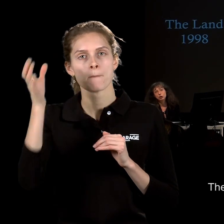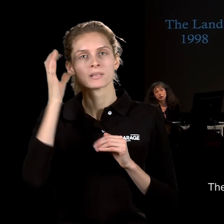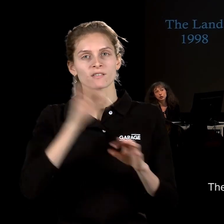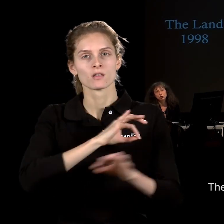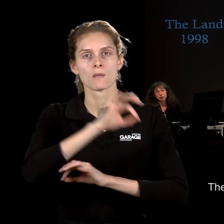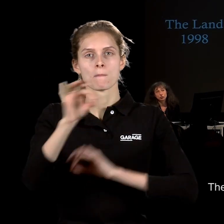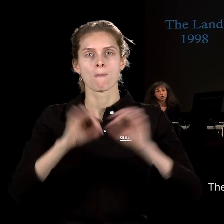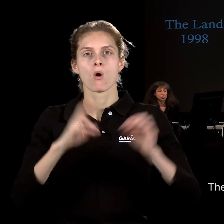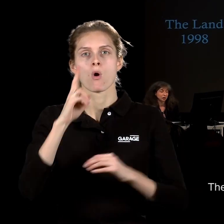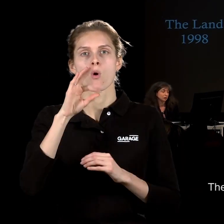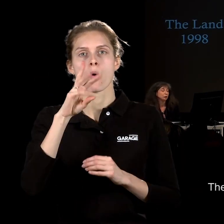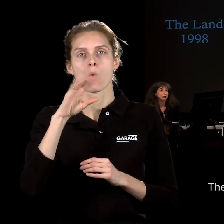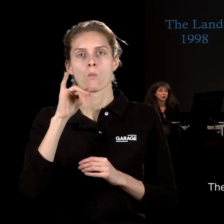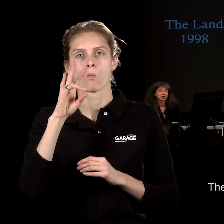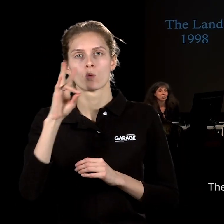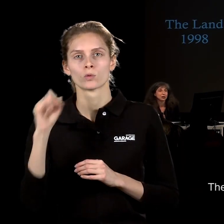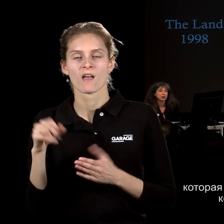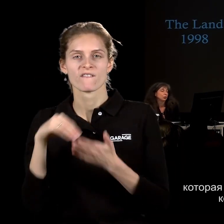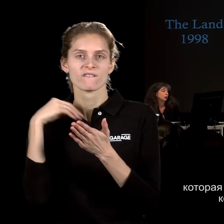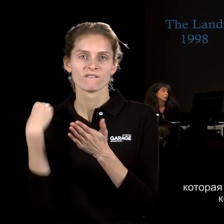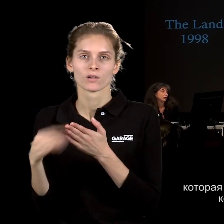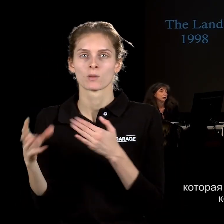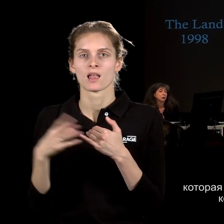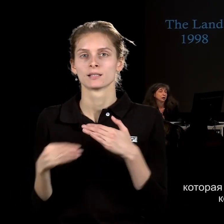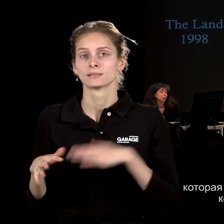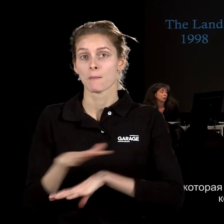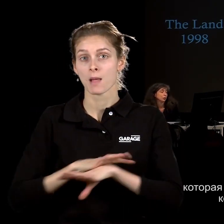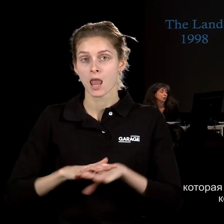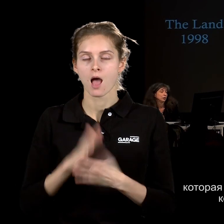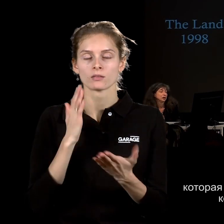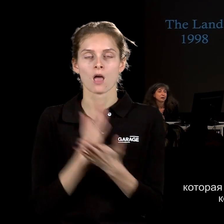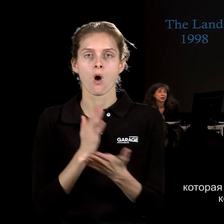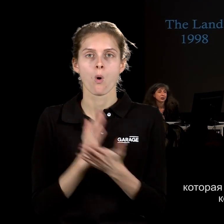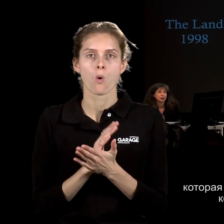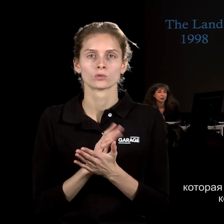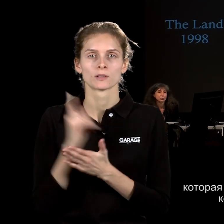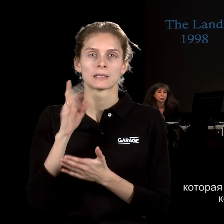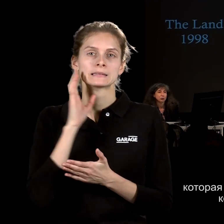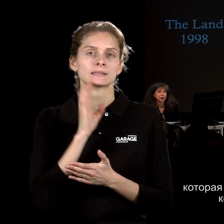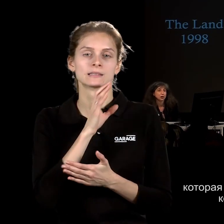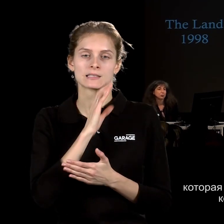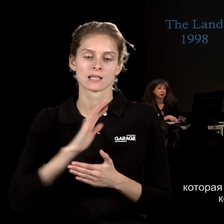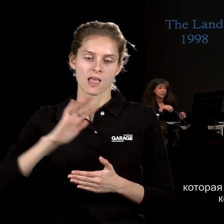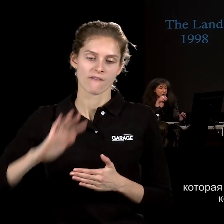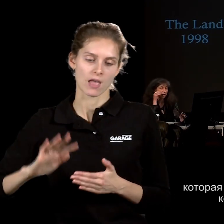коммуна, которая некая выкупленная земля, территория, которая находится на севере Таиланда около